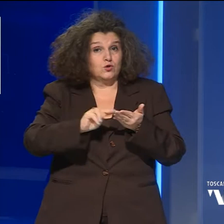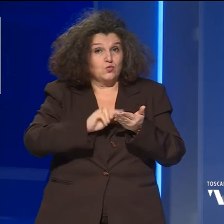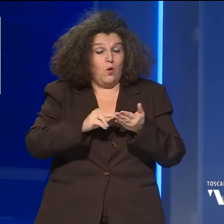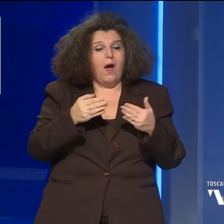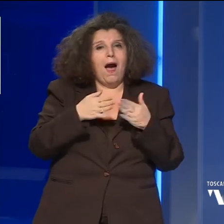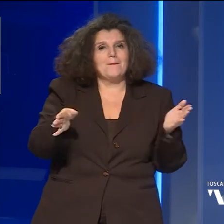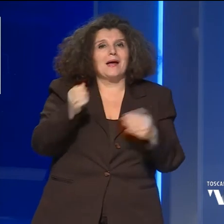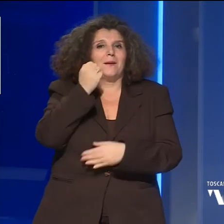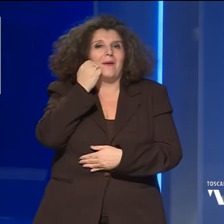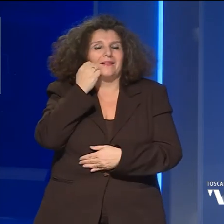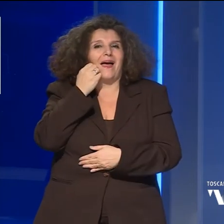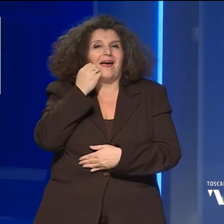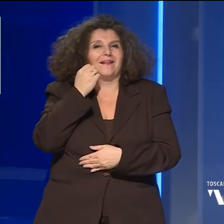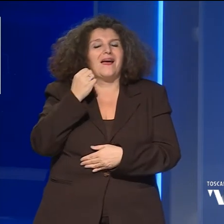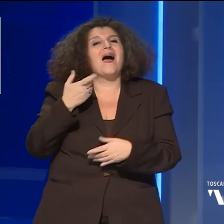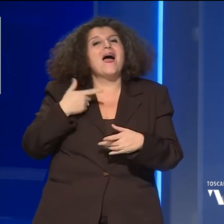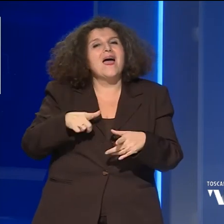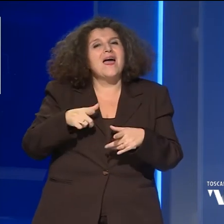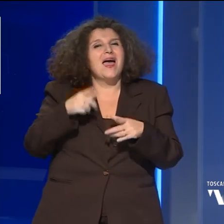scuole materne ed elementari.